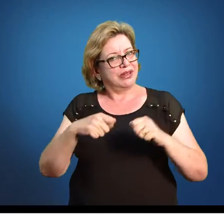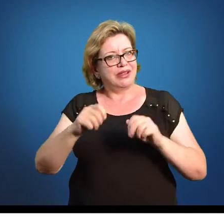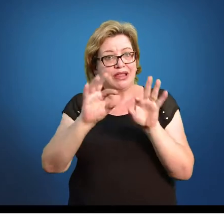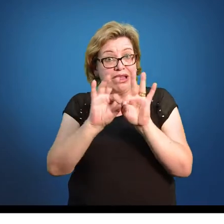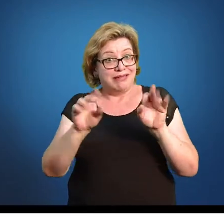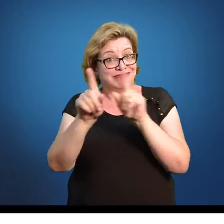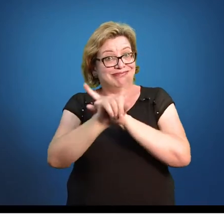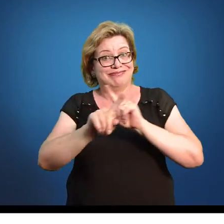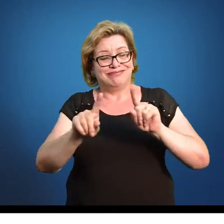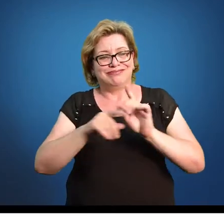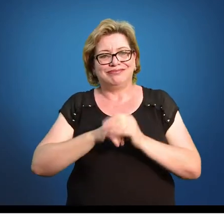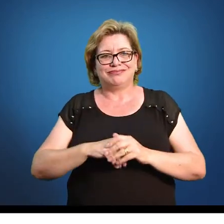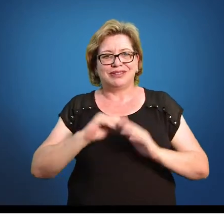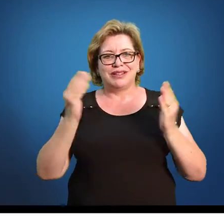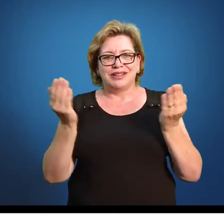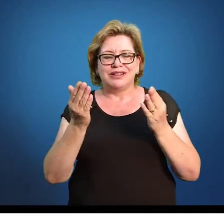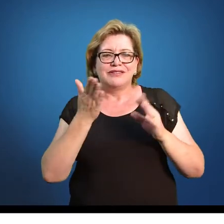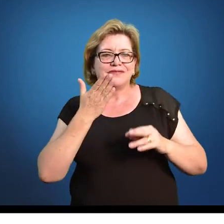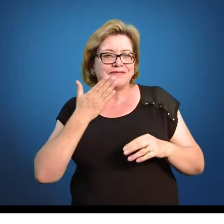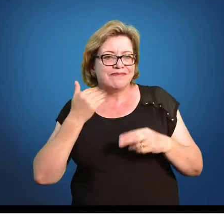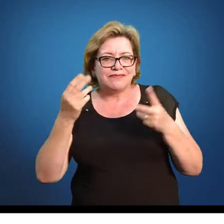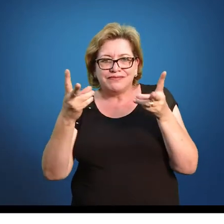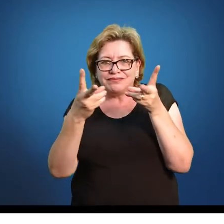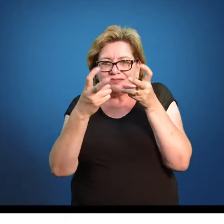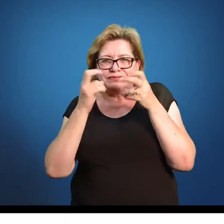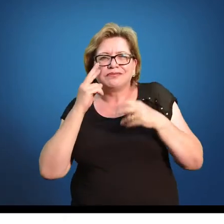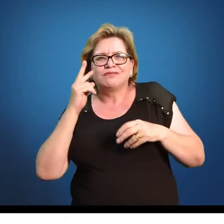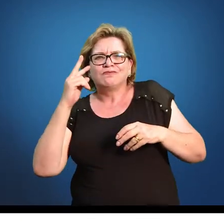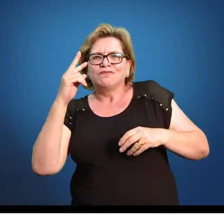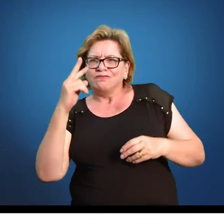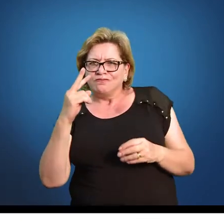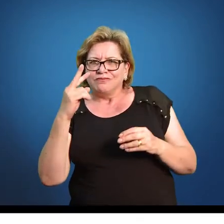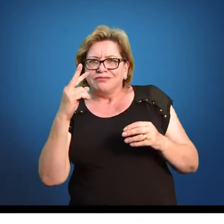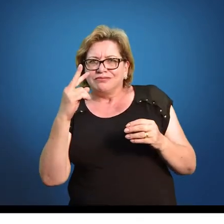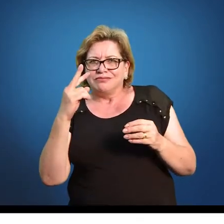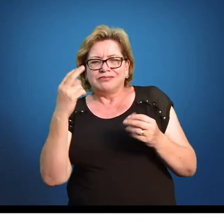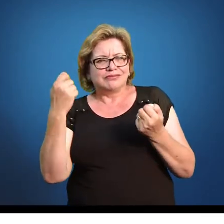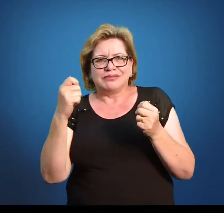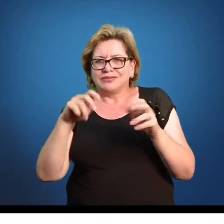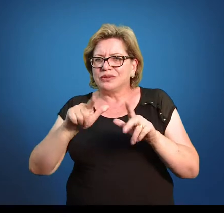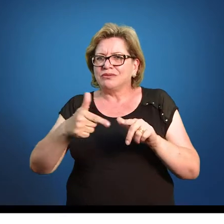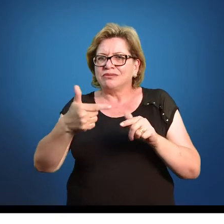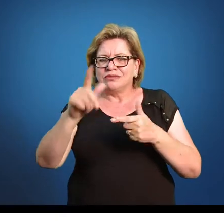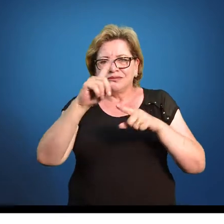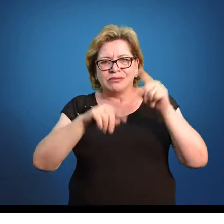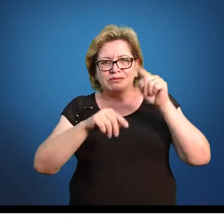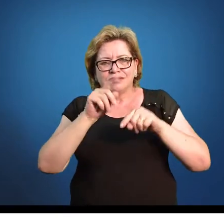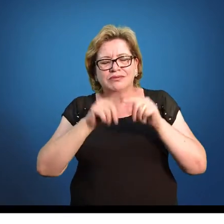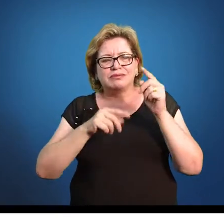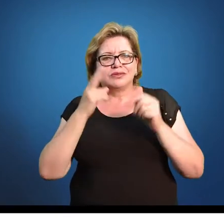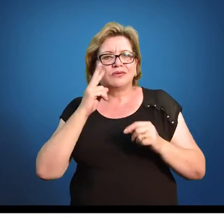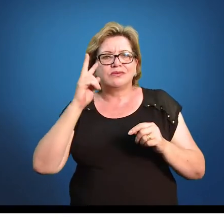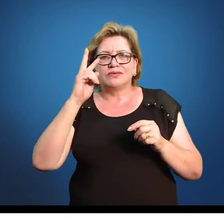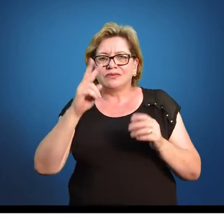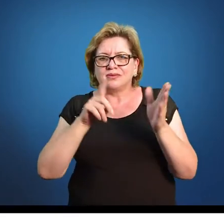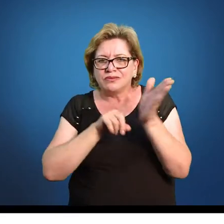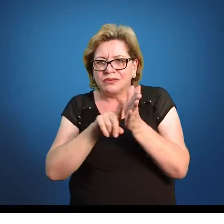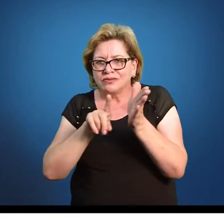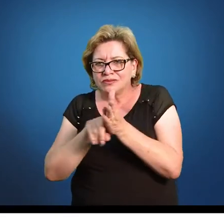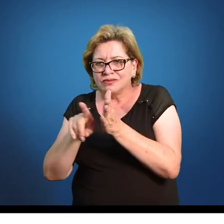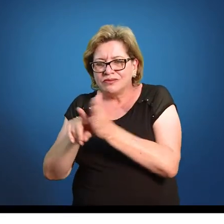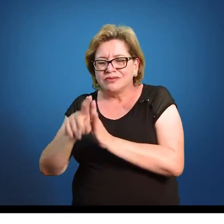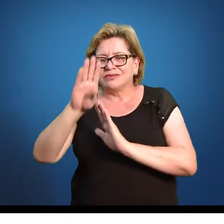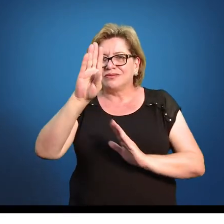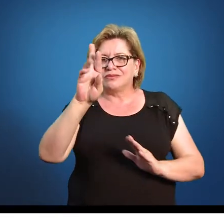tão simples assim. Mas aqui é fácil observar, só olhando mesmo, sem qualquer outro tipo de situação, a gente só pegou os dados brutos e